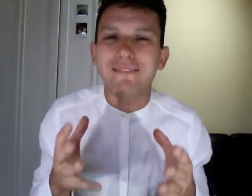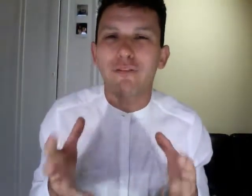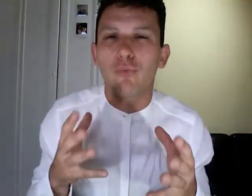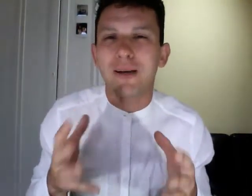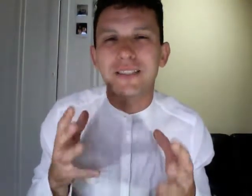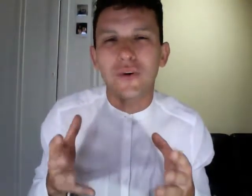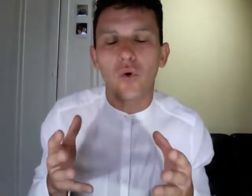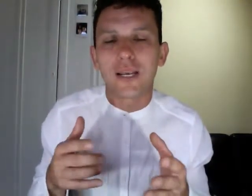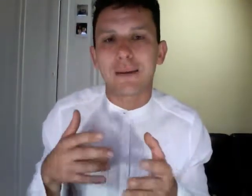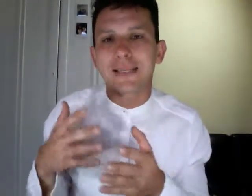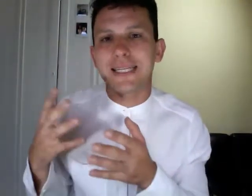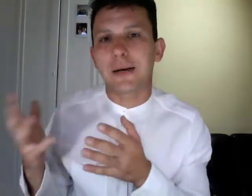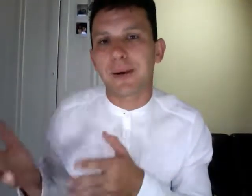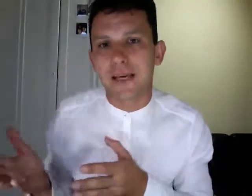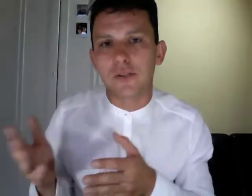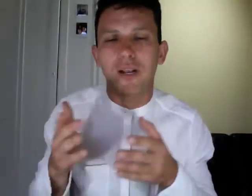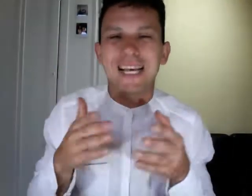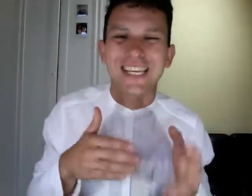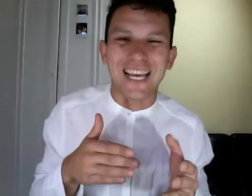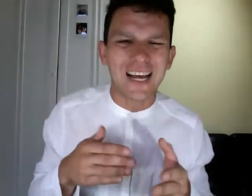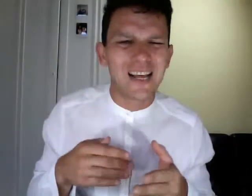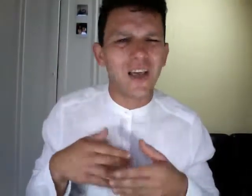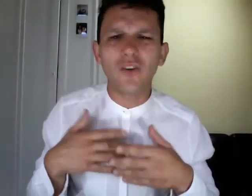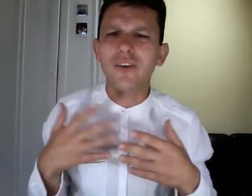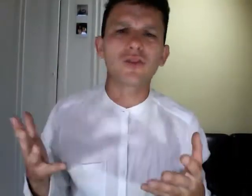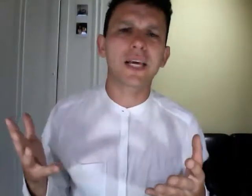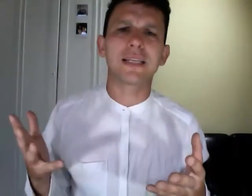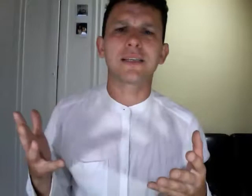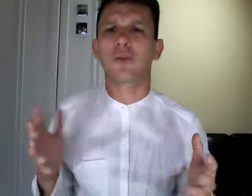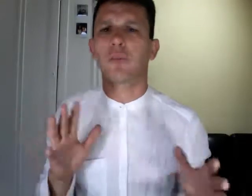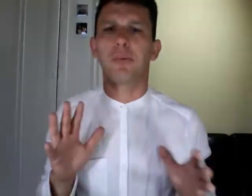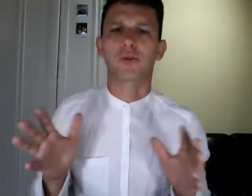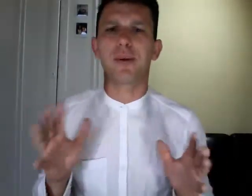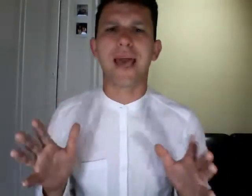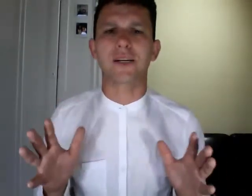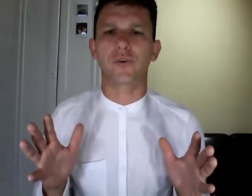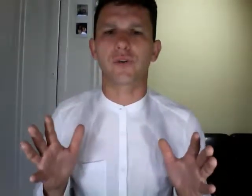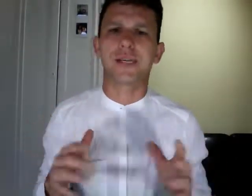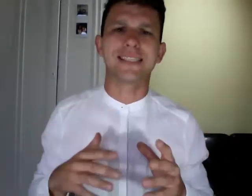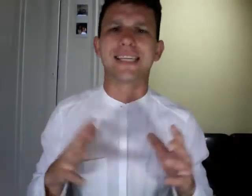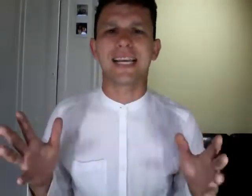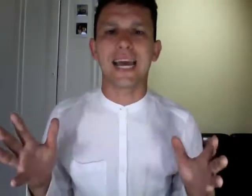informazioni la mattina presto e la sera e ogni volta che ti senti un po' disperso senza idee